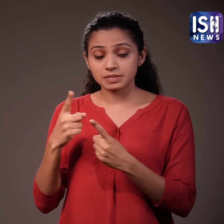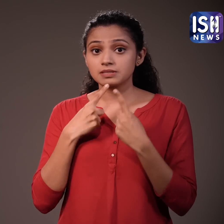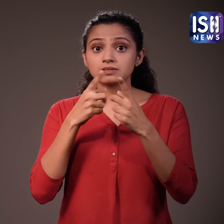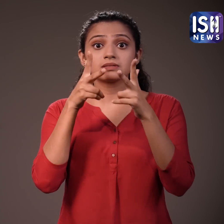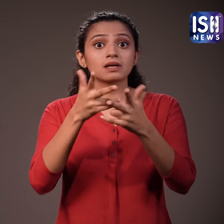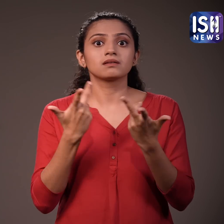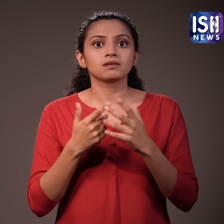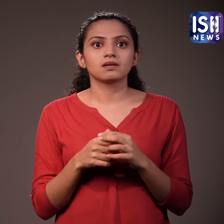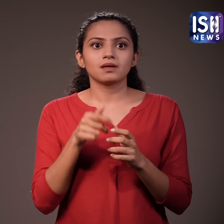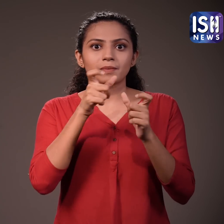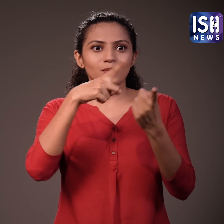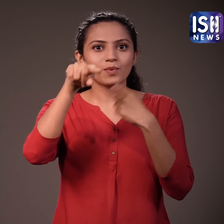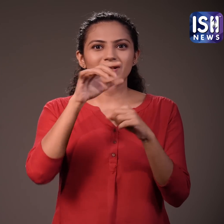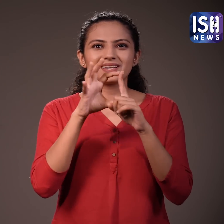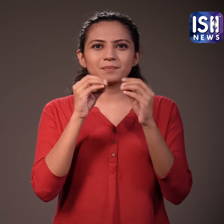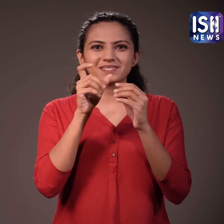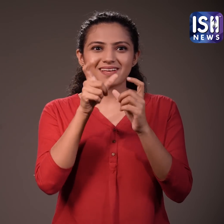टोफू दिया गया था और कुछ को नहीं